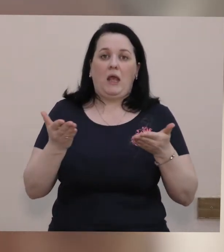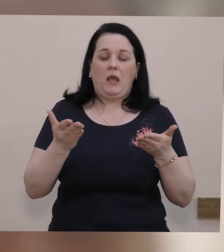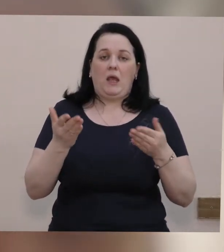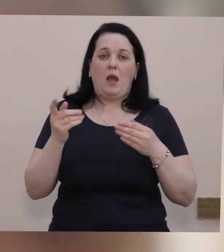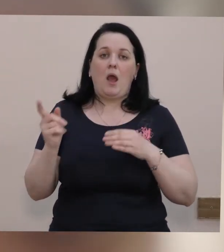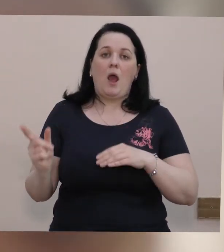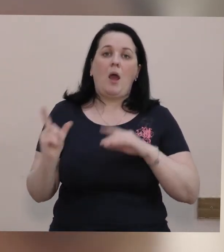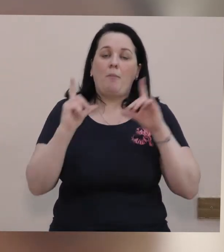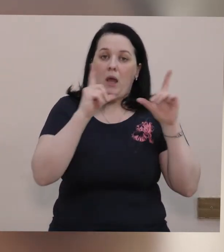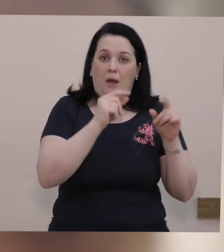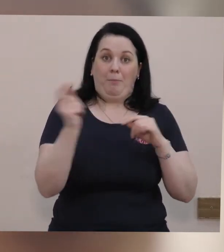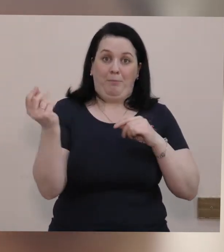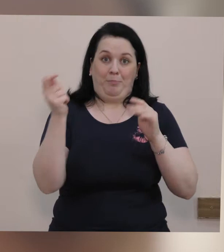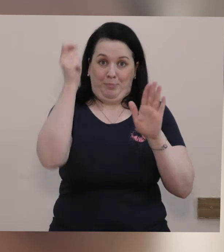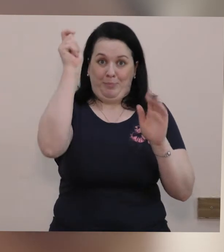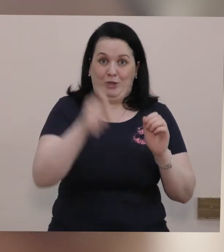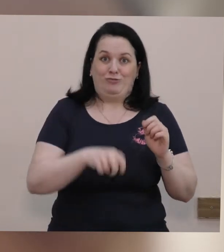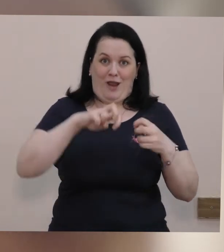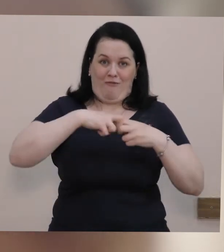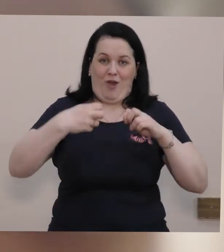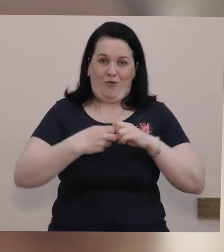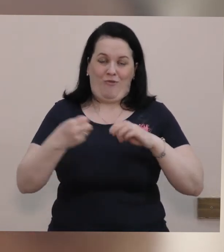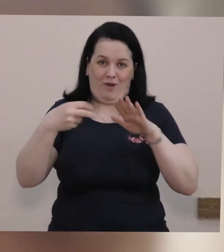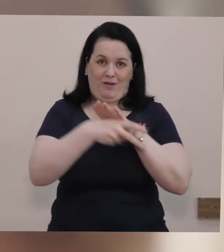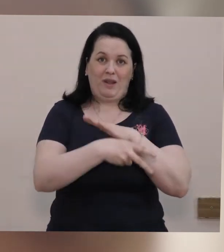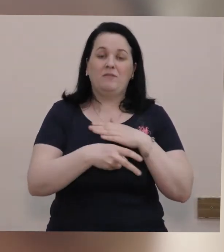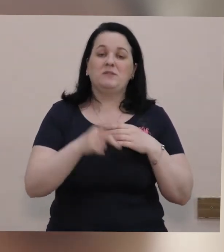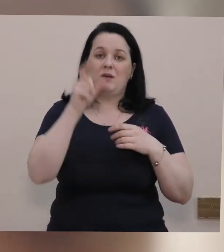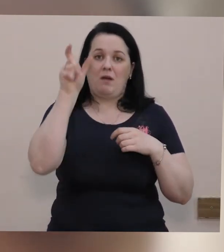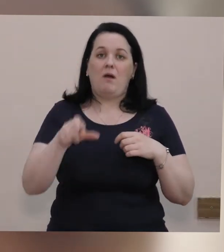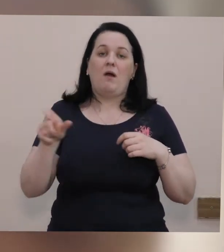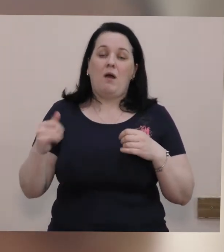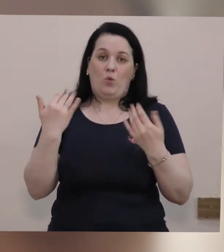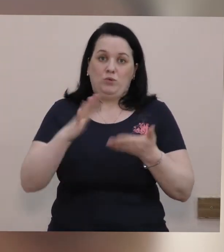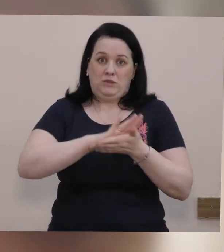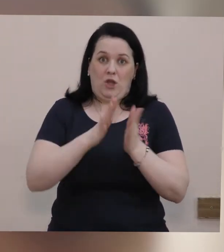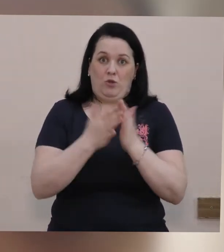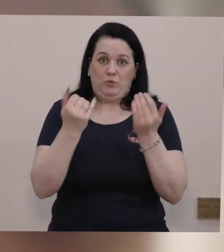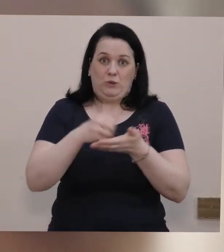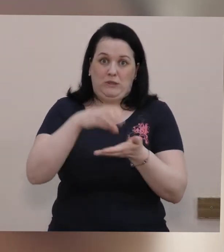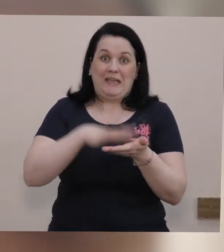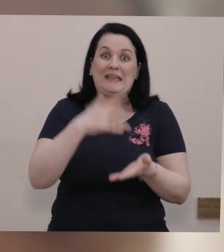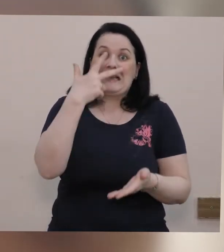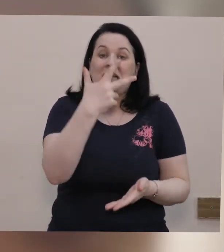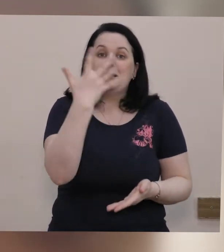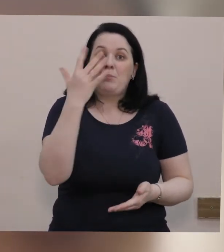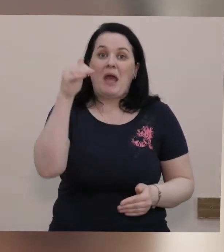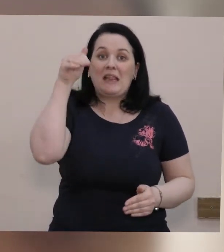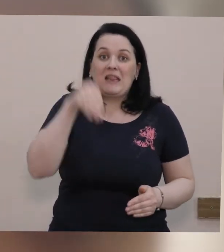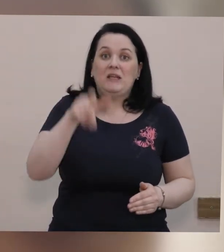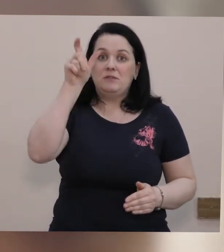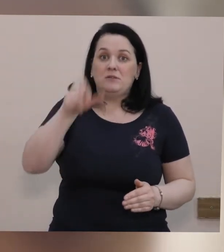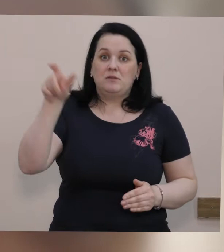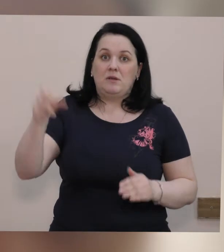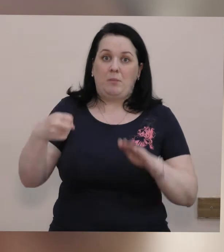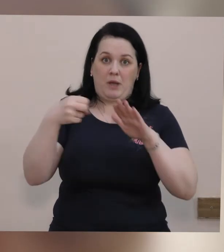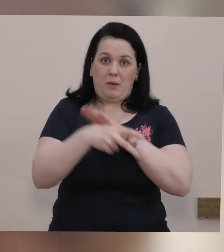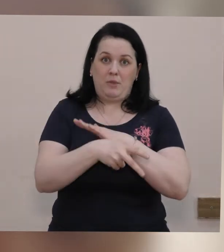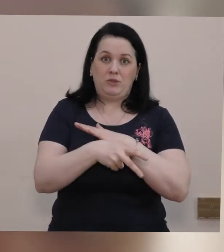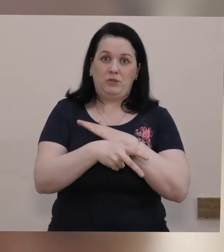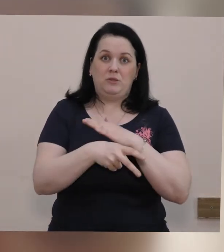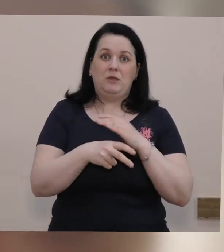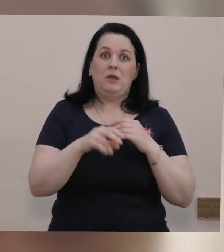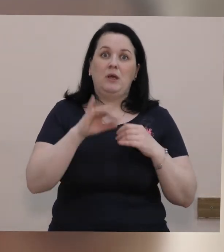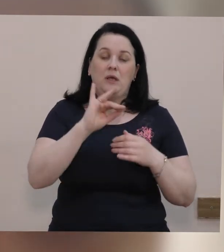переїжджають до Івано-Франківська. Уже станом на сьогодні зареєстровано 35 тисяч внутрішньопереміщених